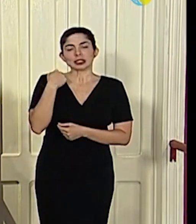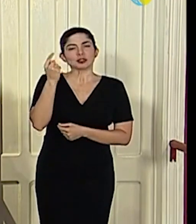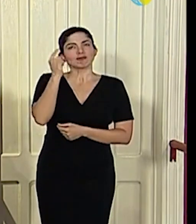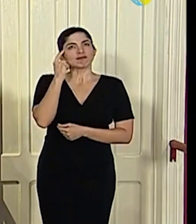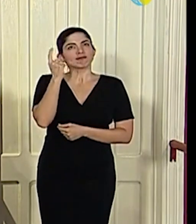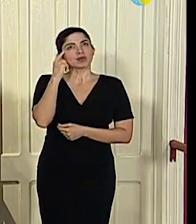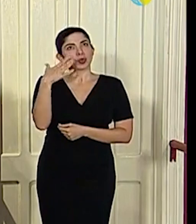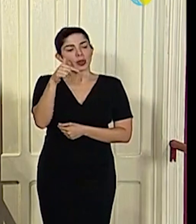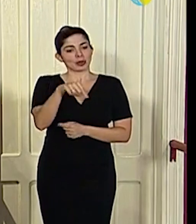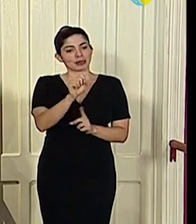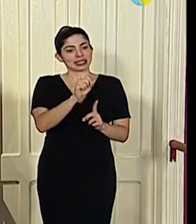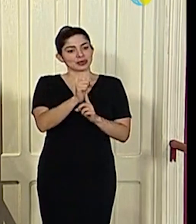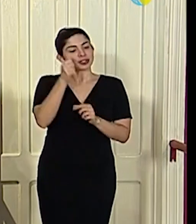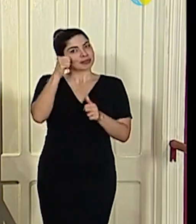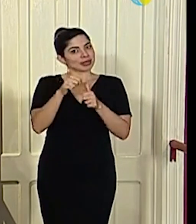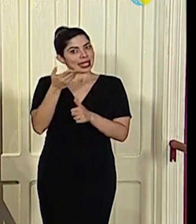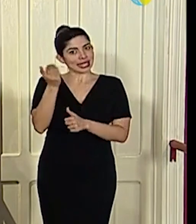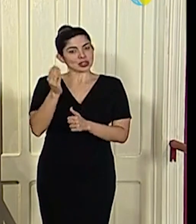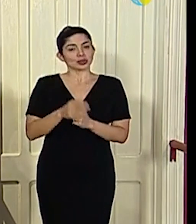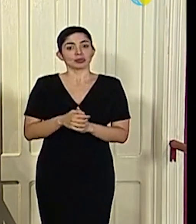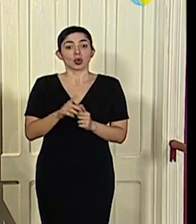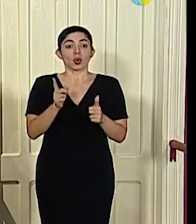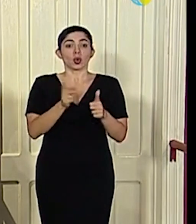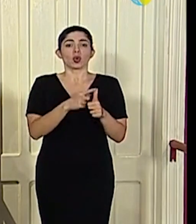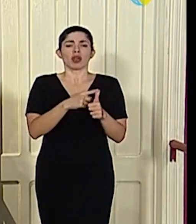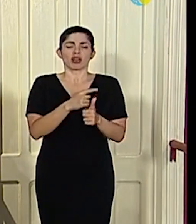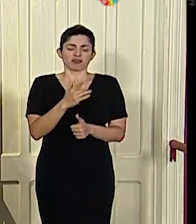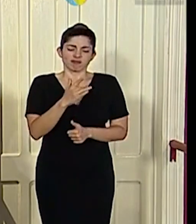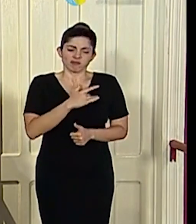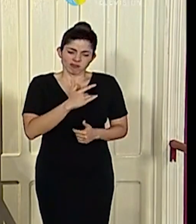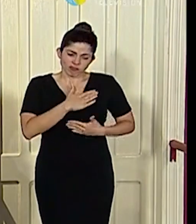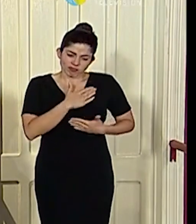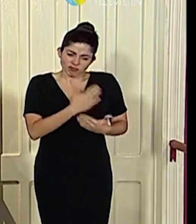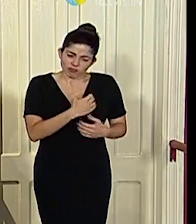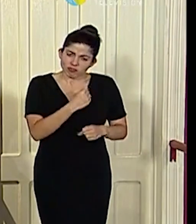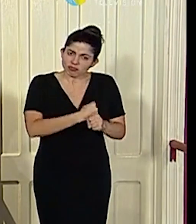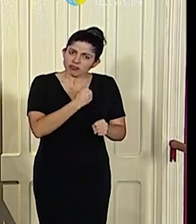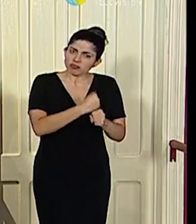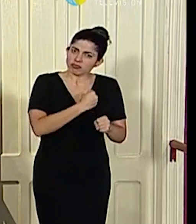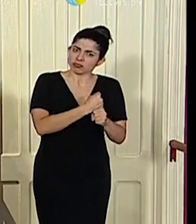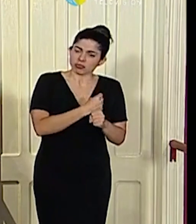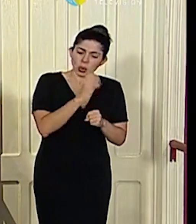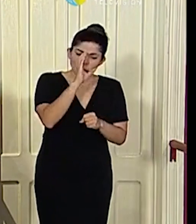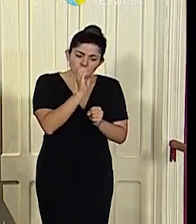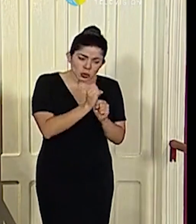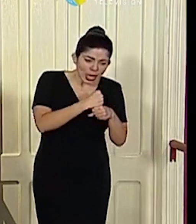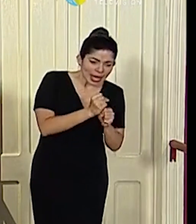en estas ocasiones sobre ellos. Una, la vocación absoluta por el trabajo, por hacer.